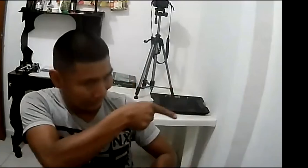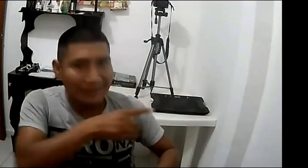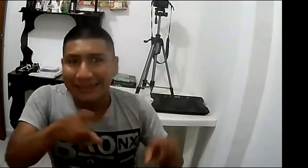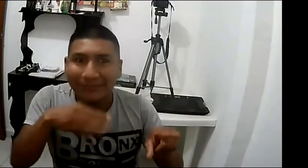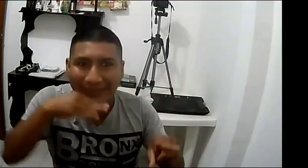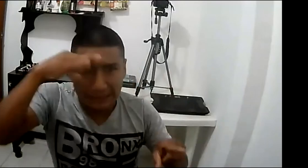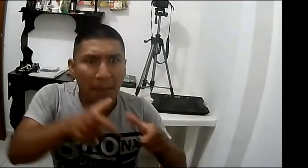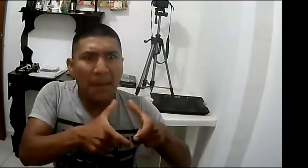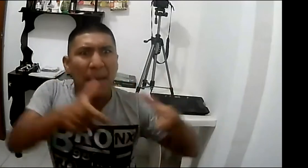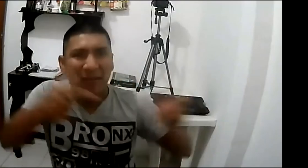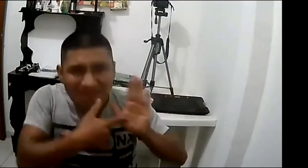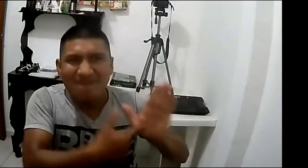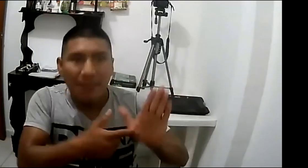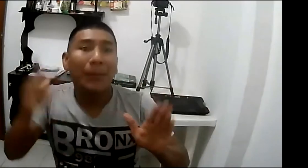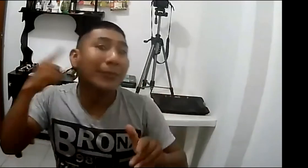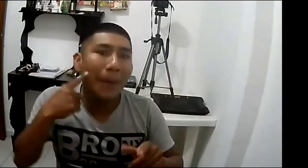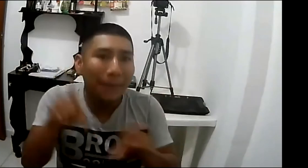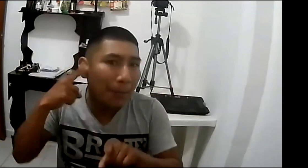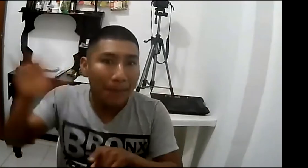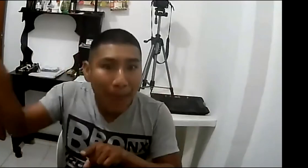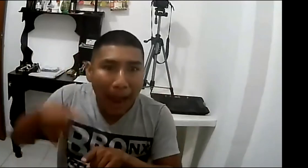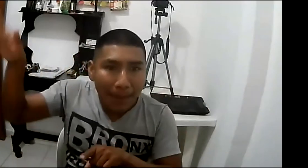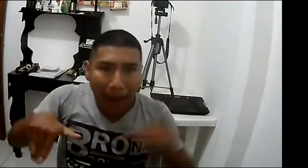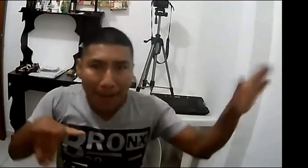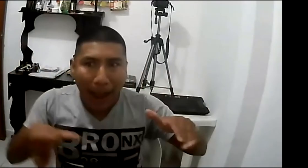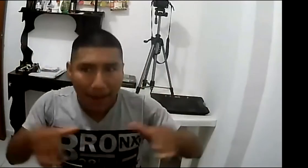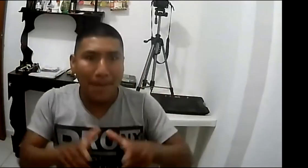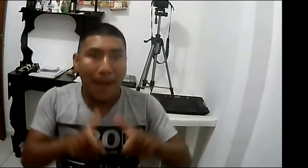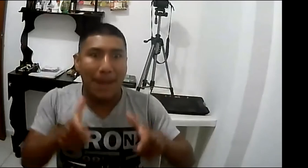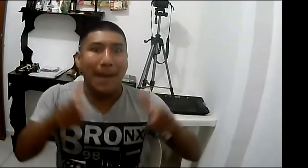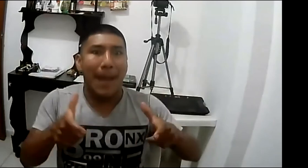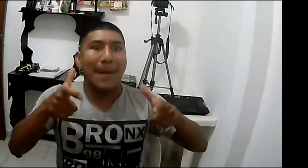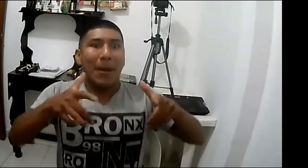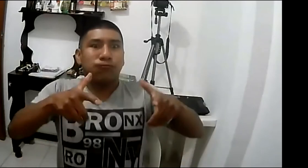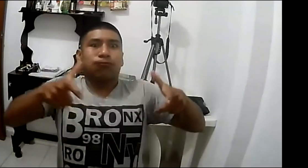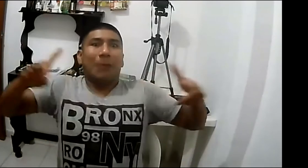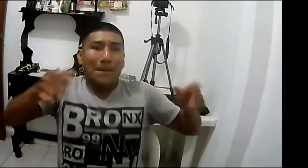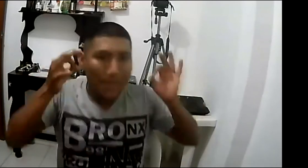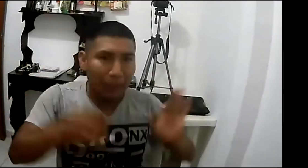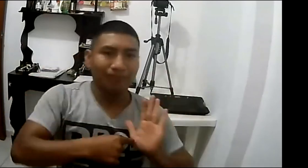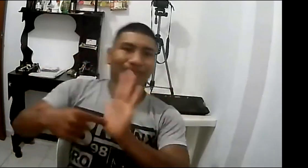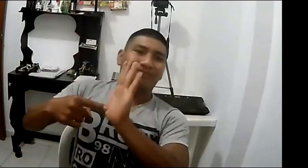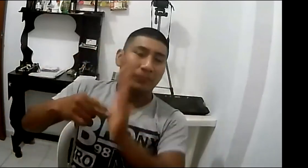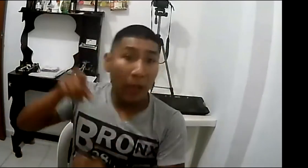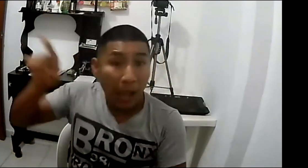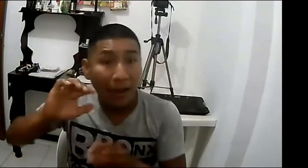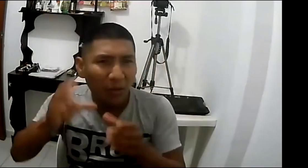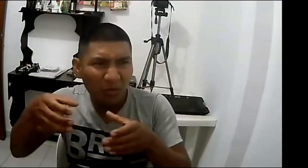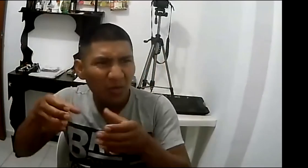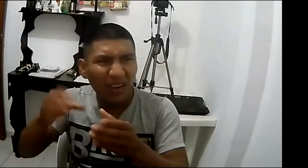forma, pues, se pueda reconocer la lengua de señas en toda la universidad. Entonces tendría que visibilizar y determinar que muchas más personas puedan estar